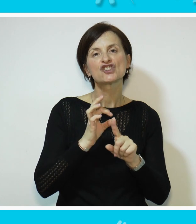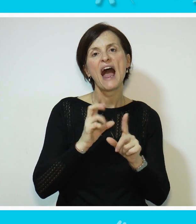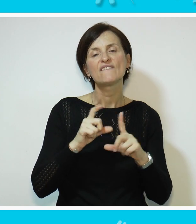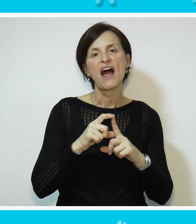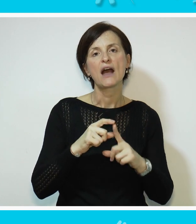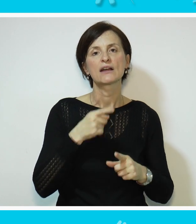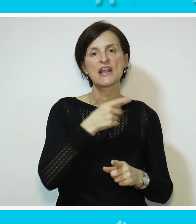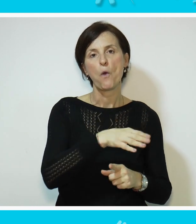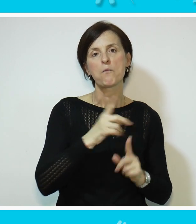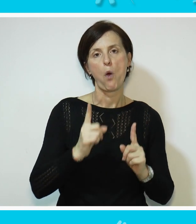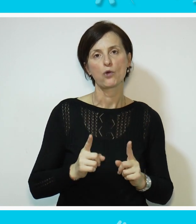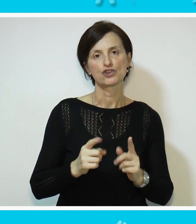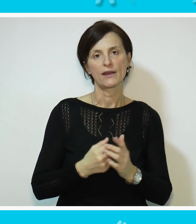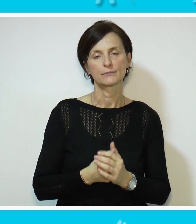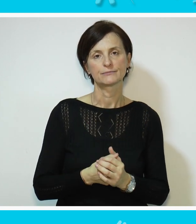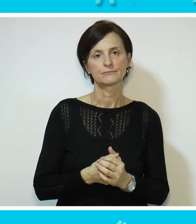položaju.